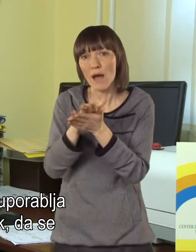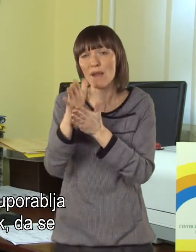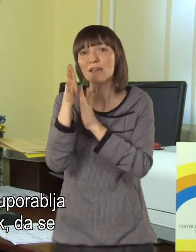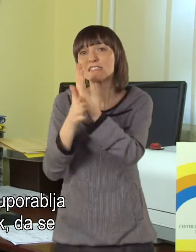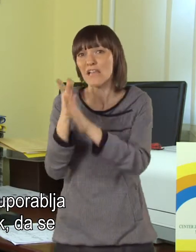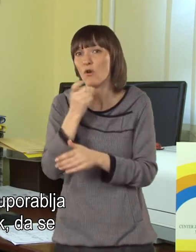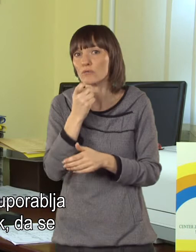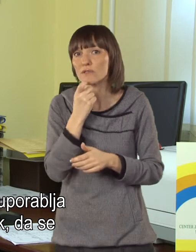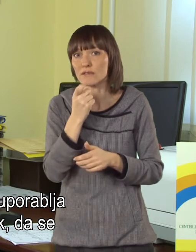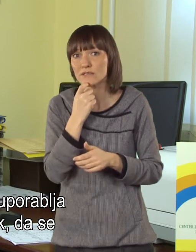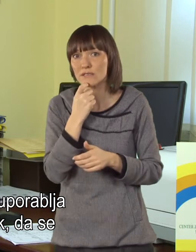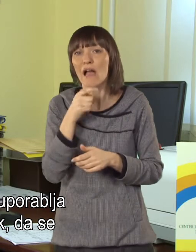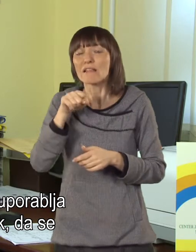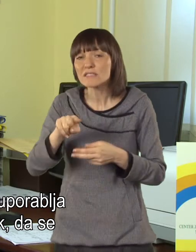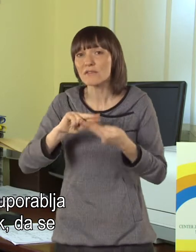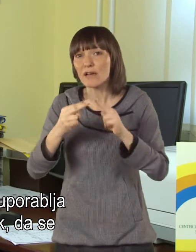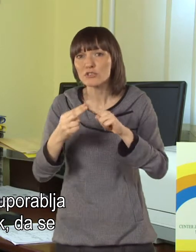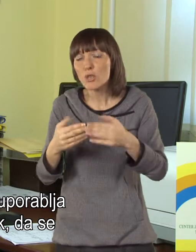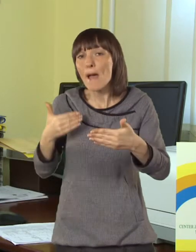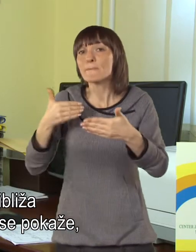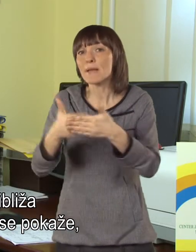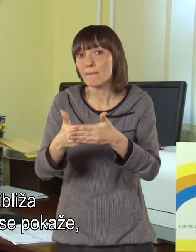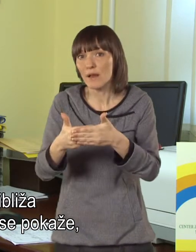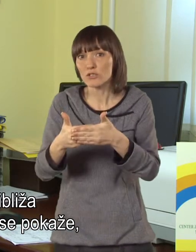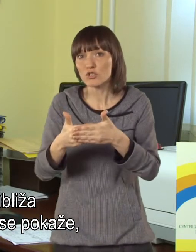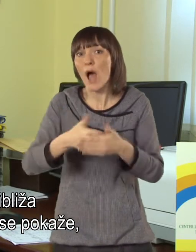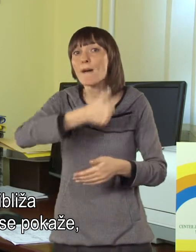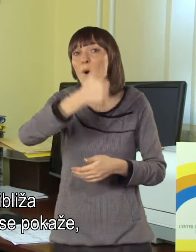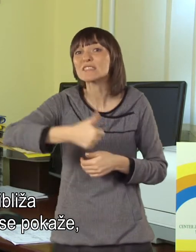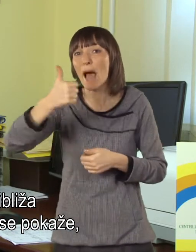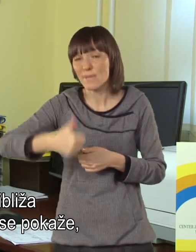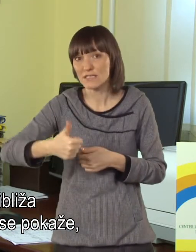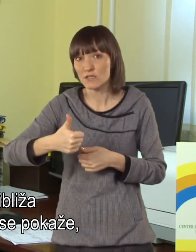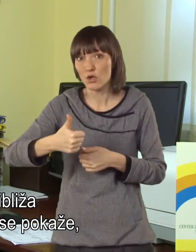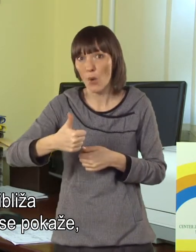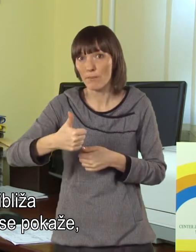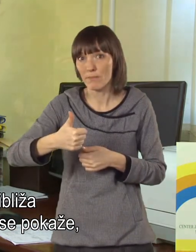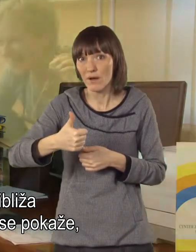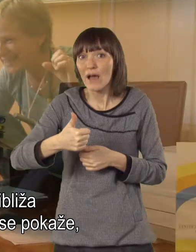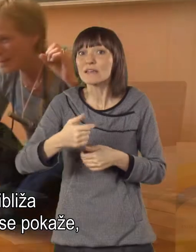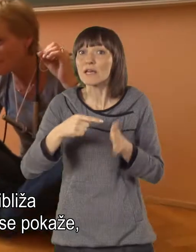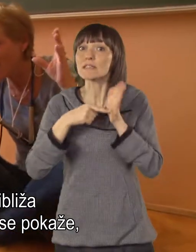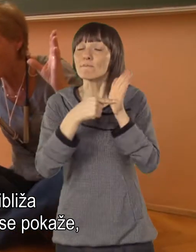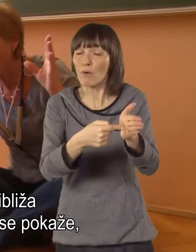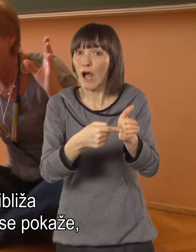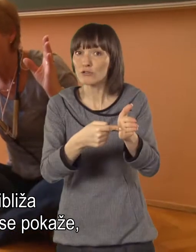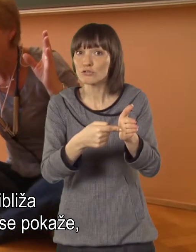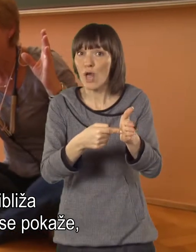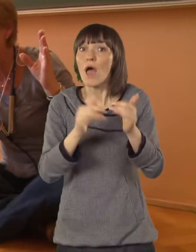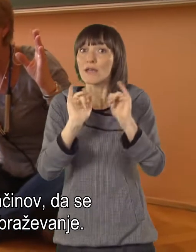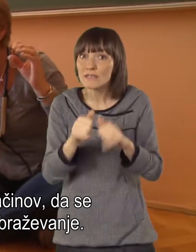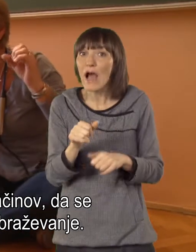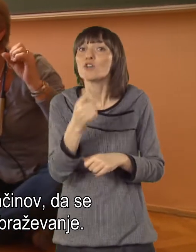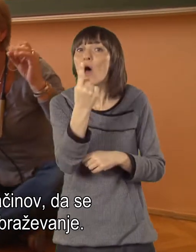uporablja tudi znakovni jezik, da se na ta način približa posameznikom, kjer se